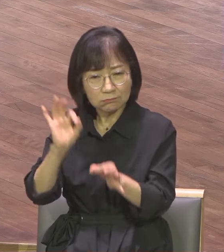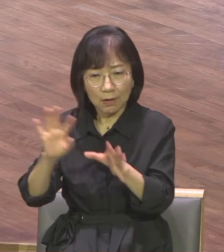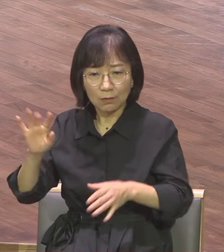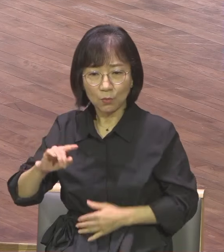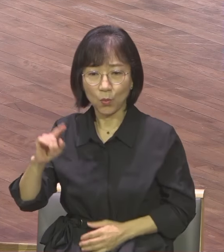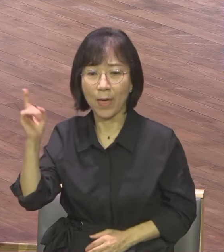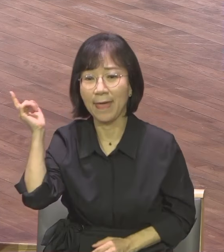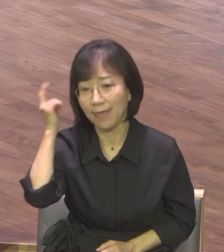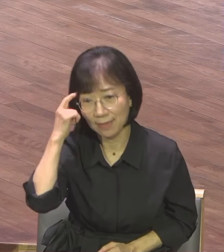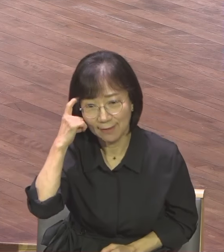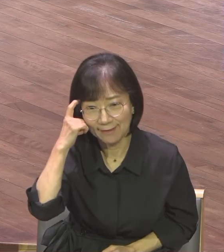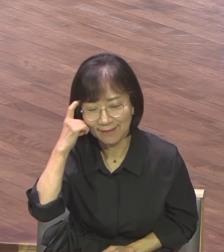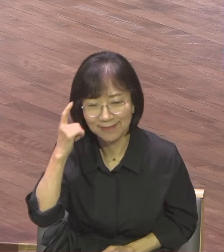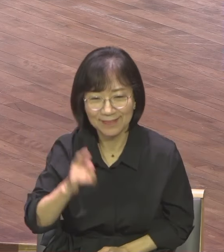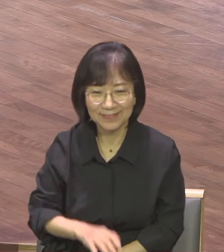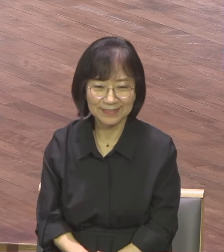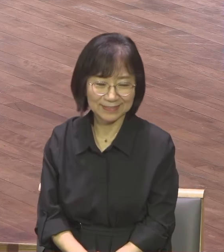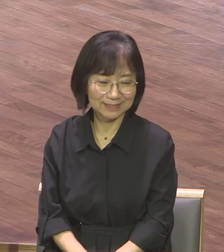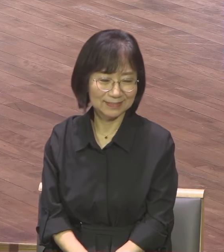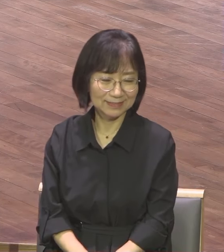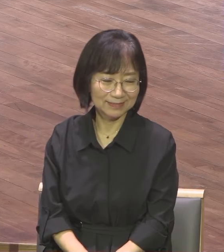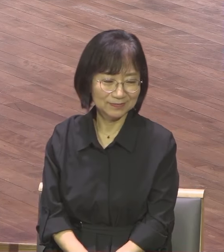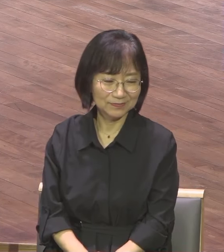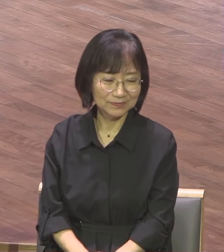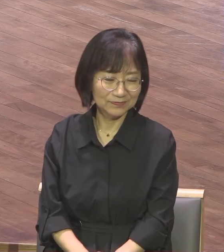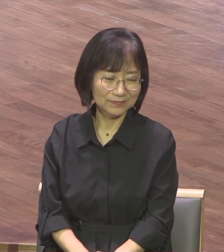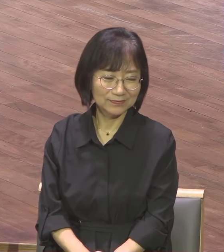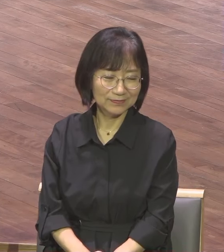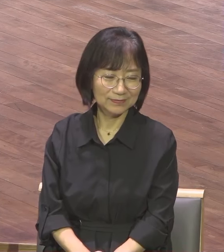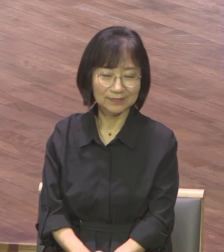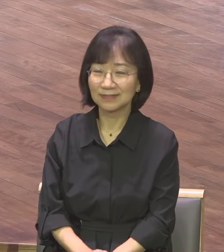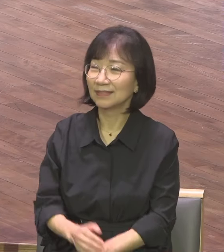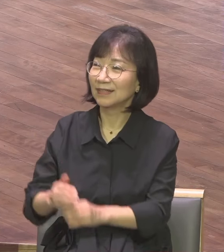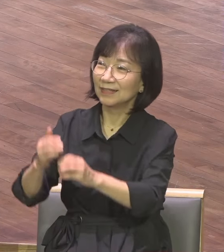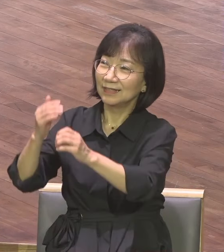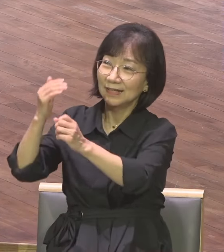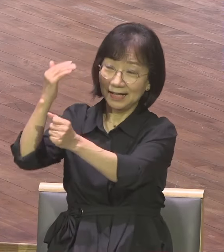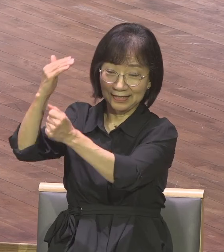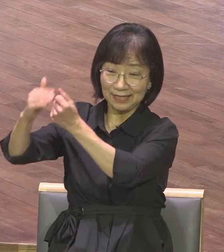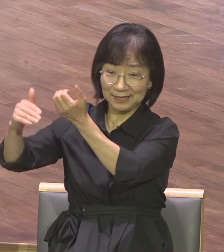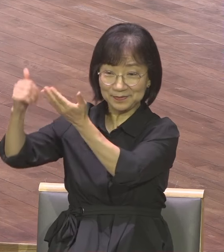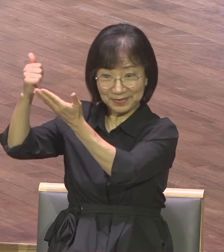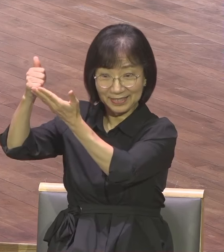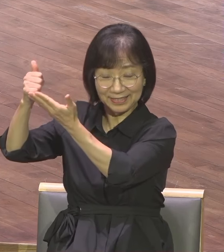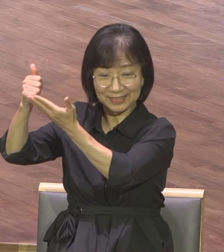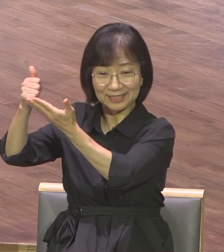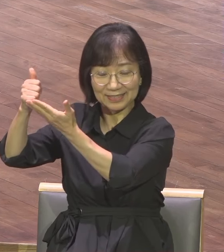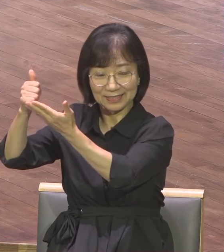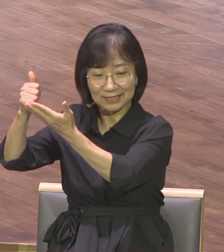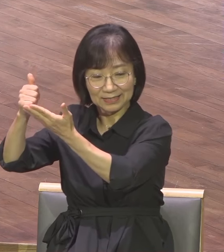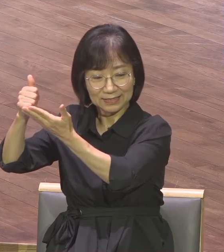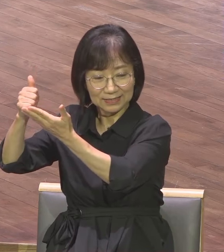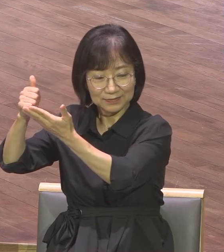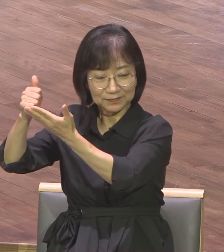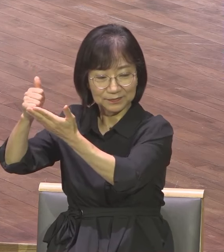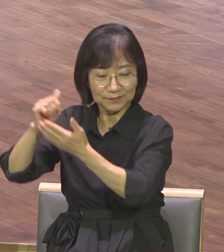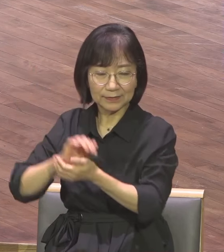하나님 인간을 다루실 때 그 사람이 가장